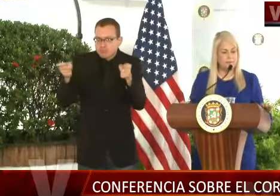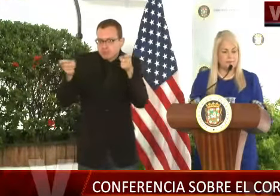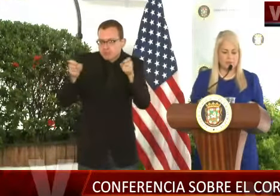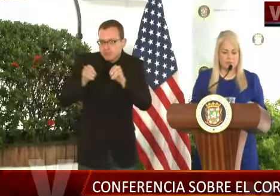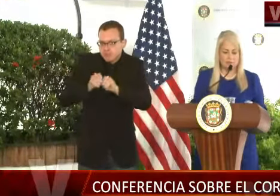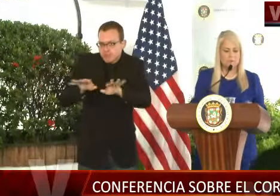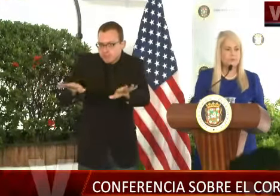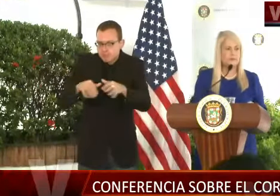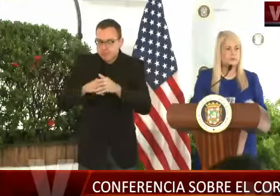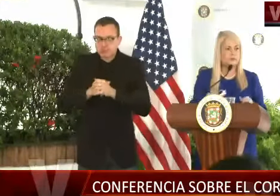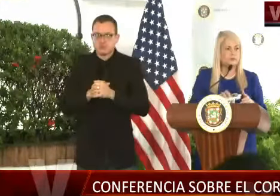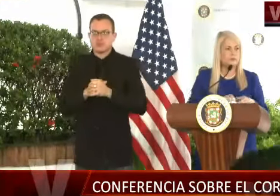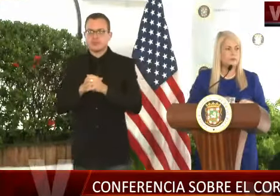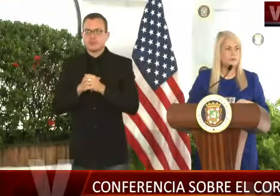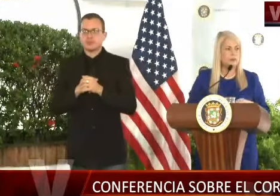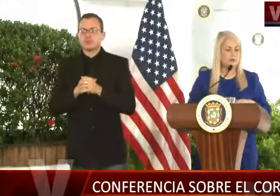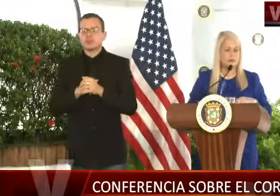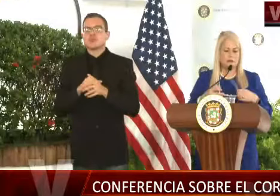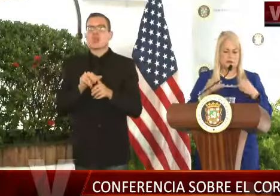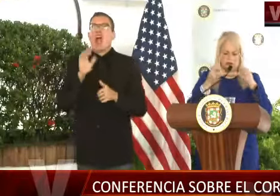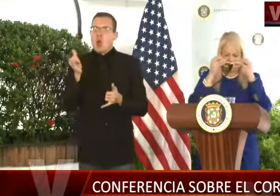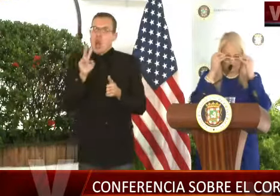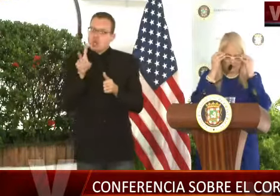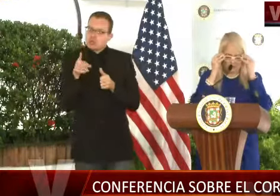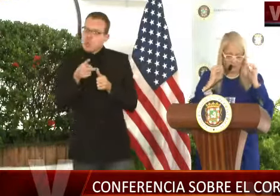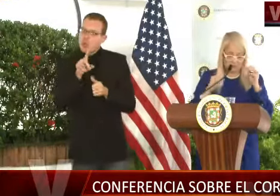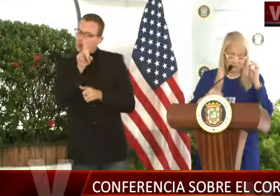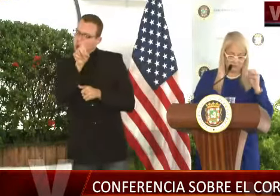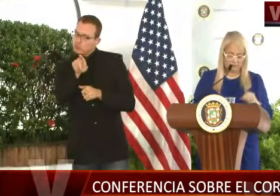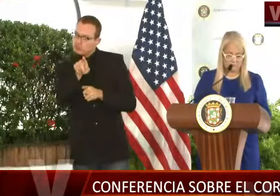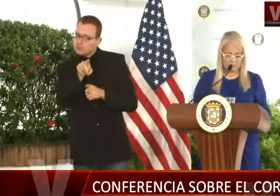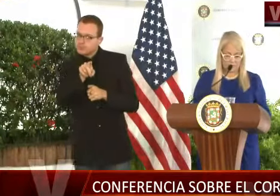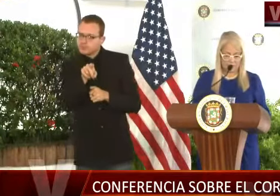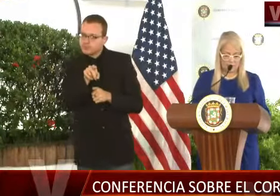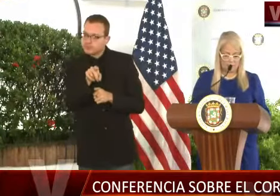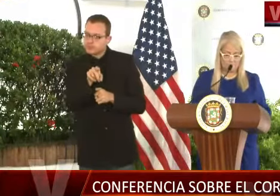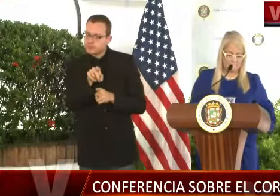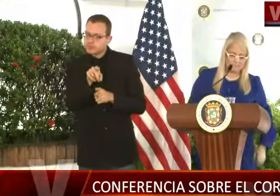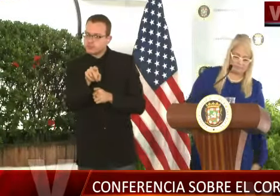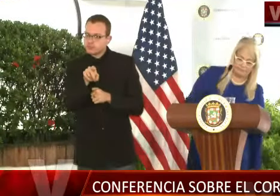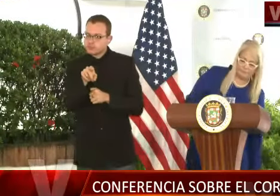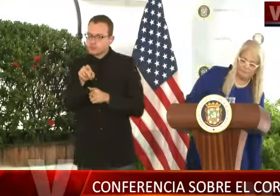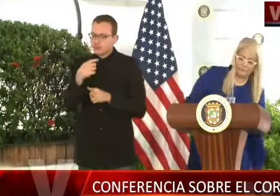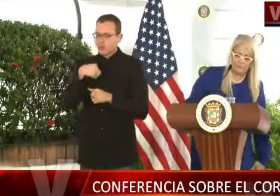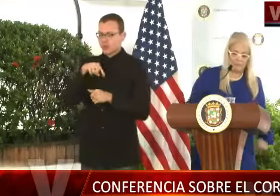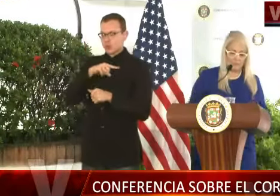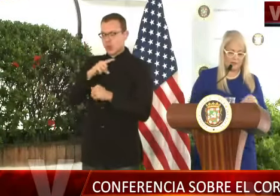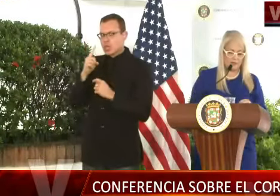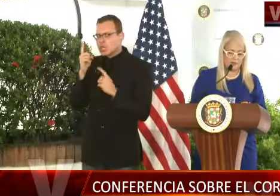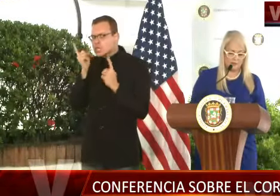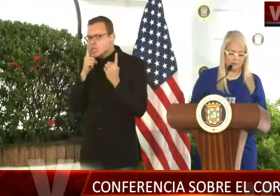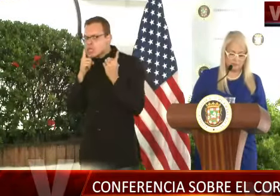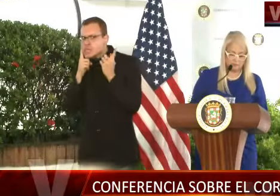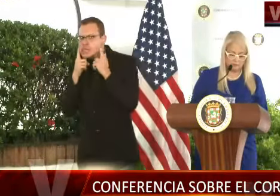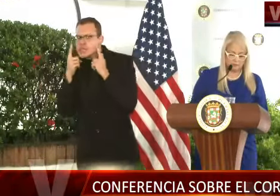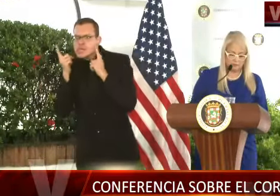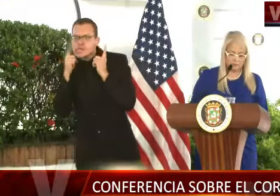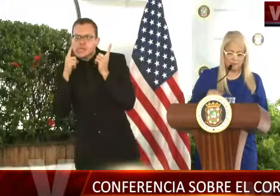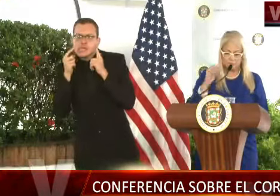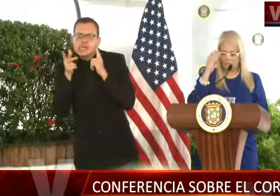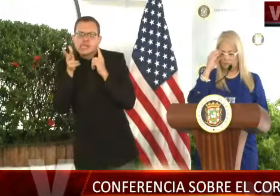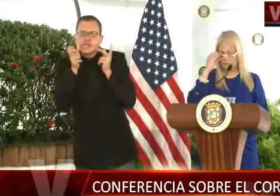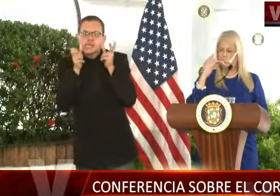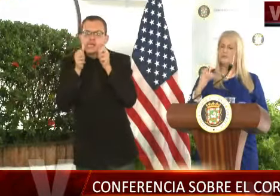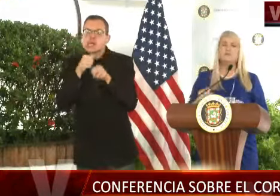La segunda pregunta. Tenemos conocimiento de primera mano, Gobernadora, de que en el Centro Comprensivo de Cáncer solamente hay